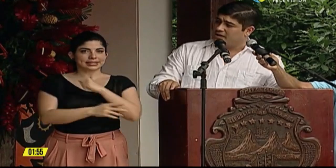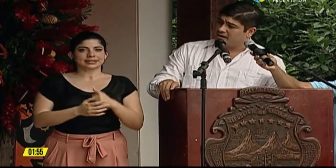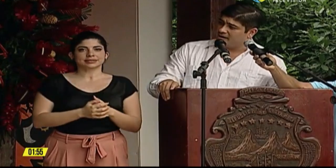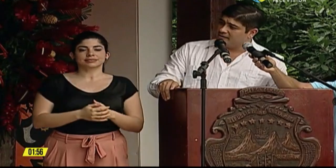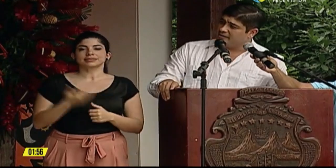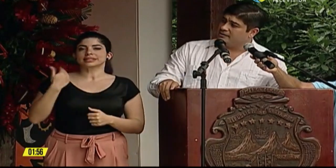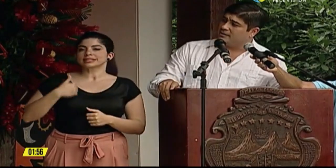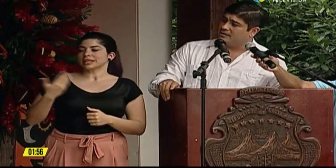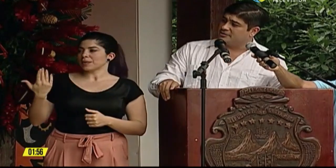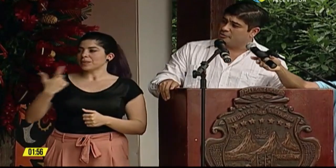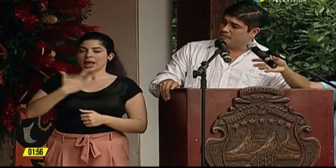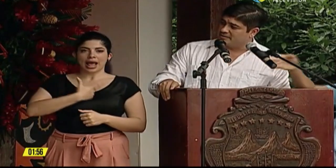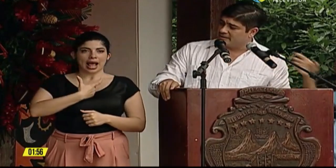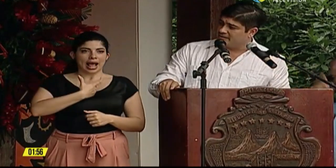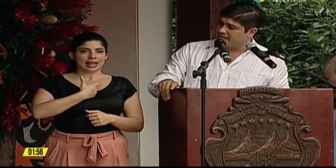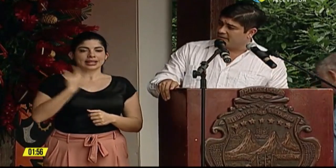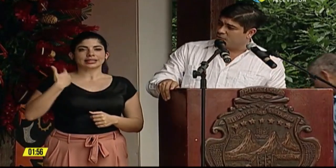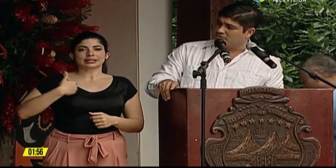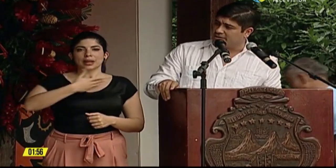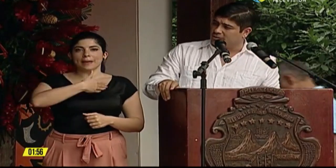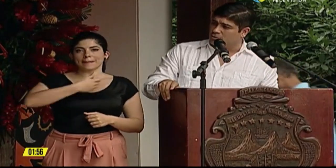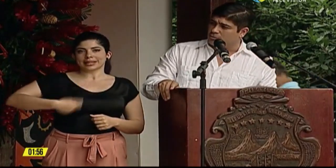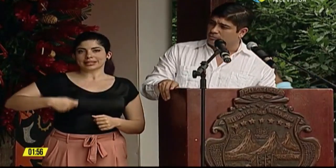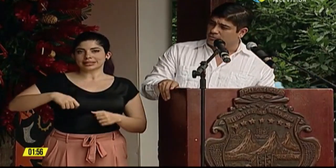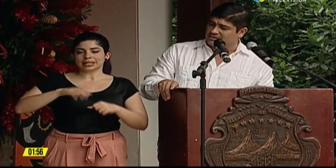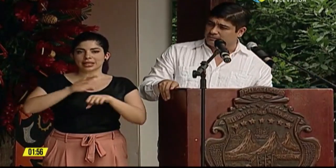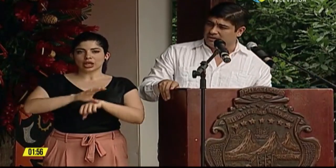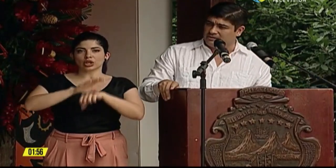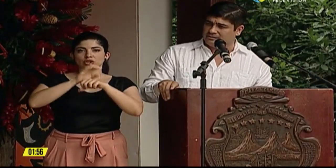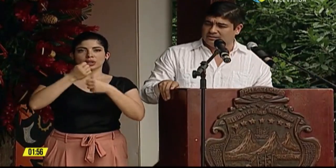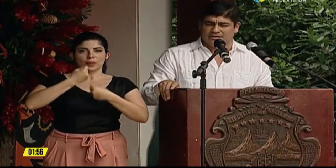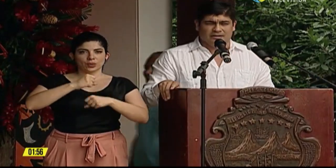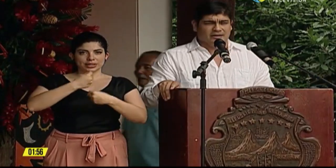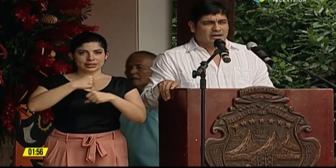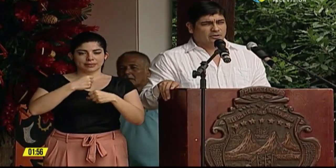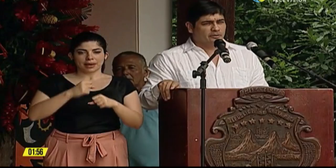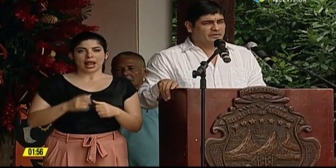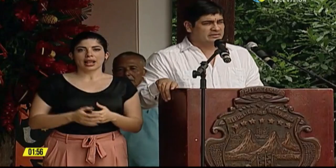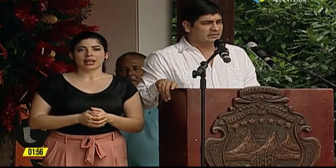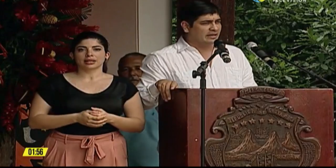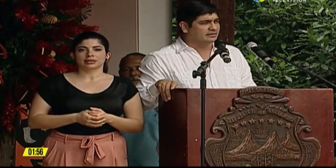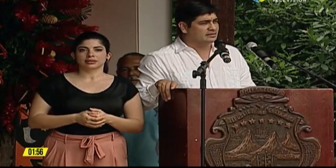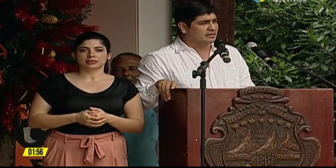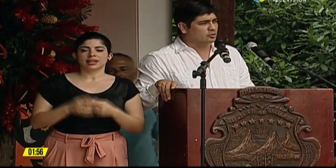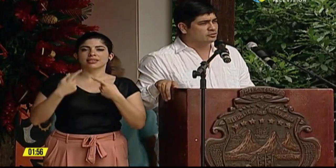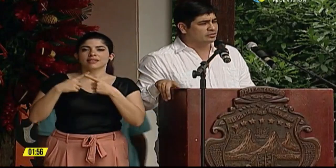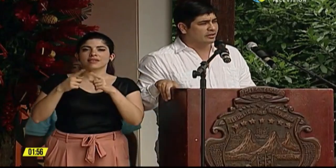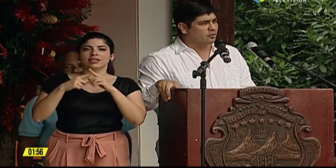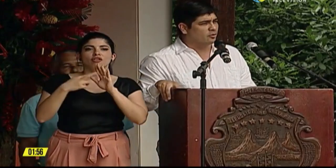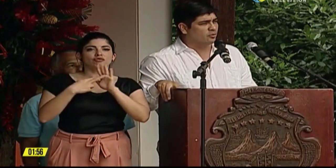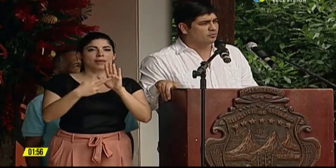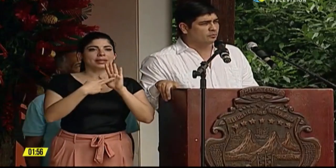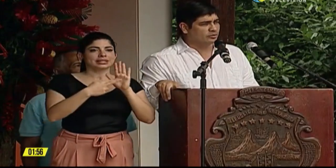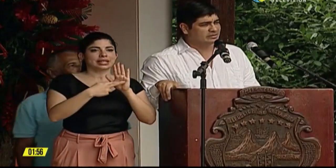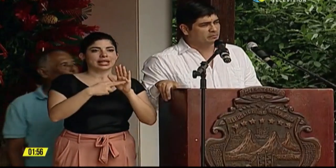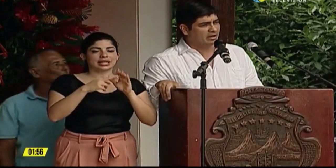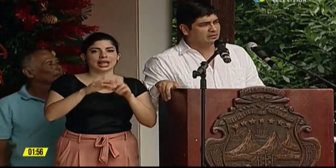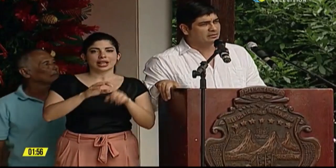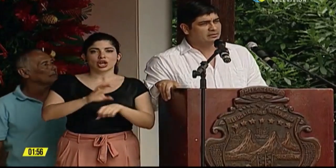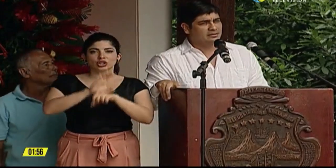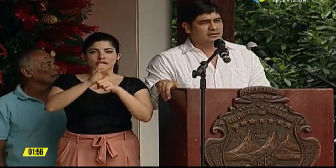al señor Alcalde, al señor Presidente del Consejo Municipal, a los representantes del Consejo